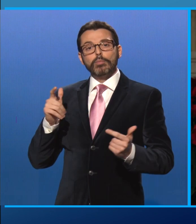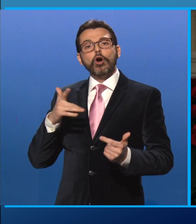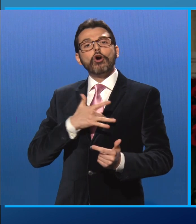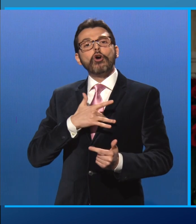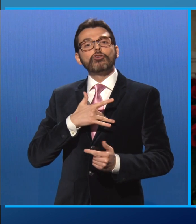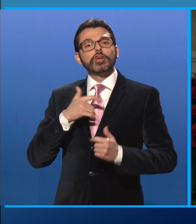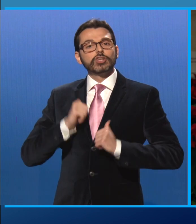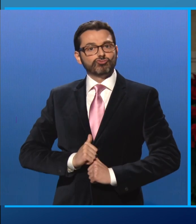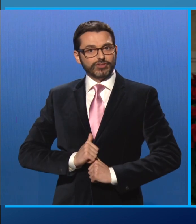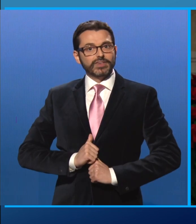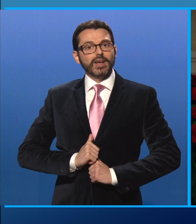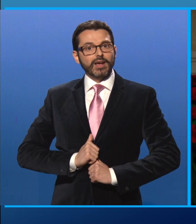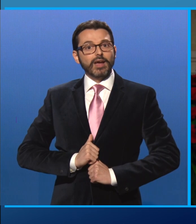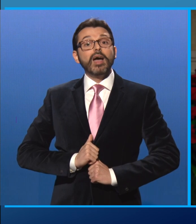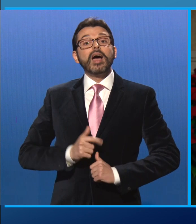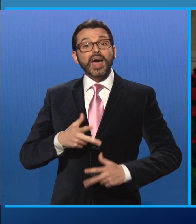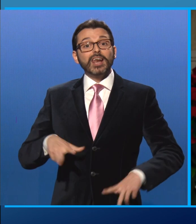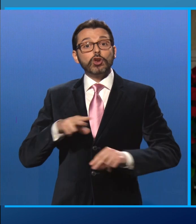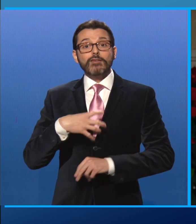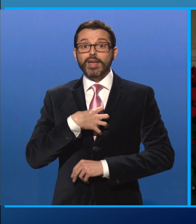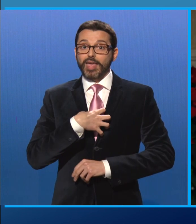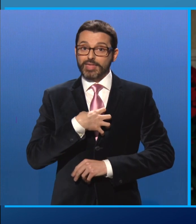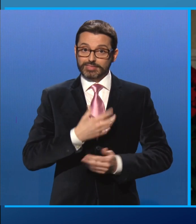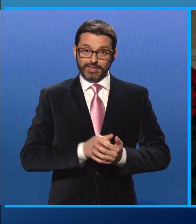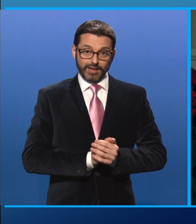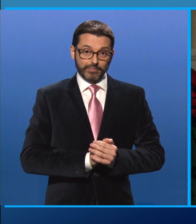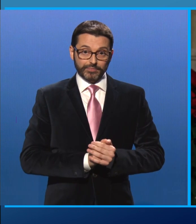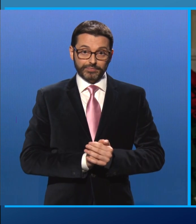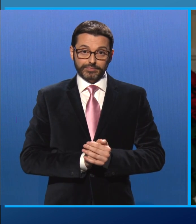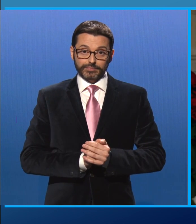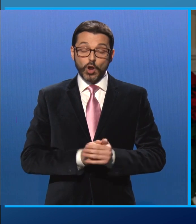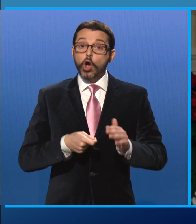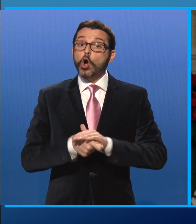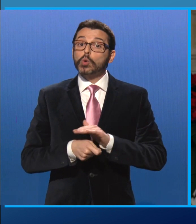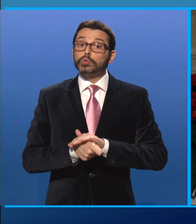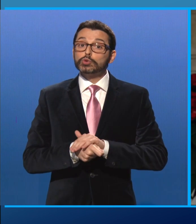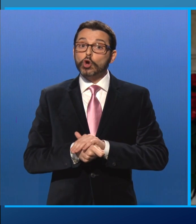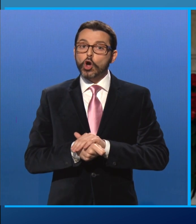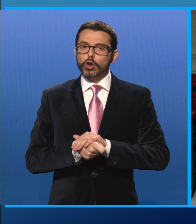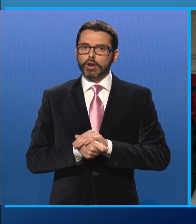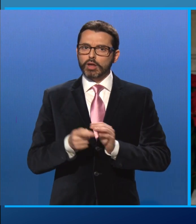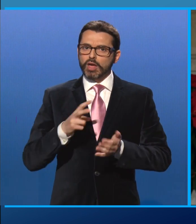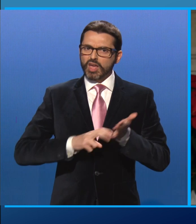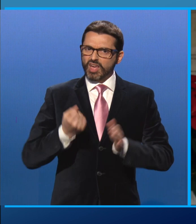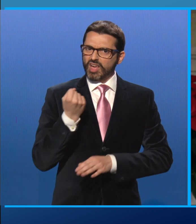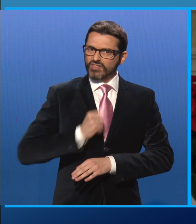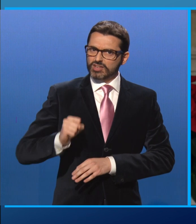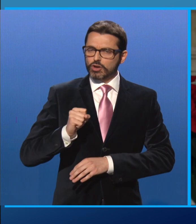senza una rinnovata etica dei doveri. La corruzione, l'evasione consapevole degli obblighi fiscali e